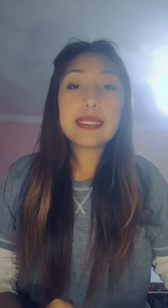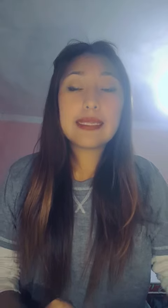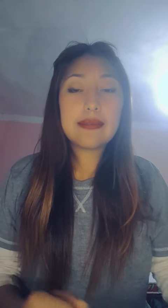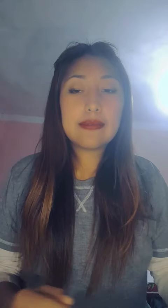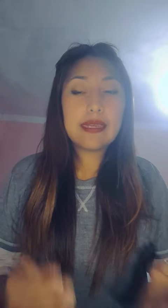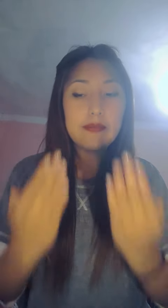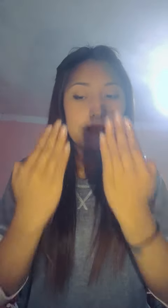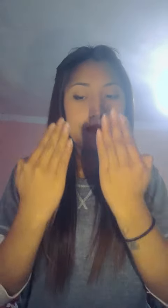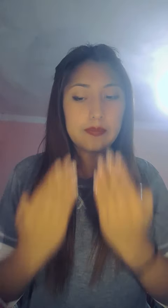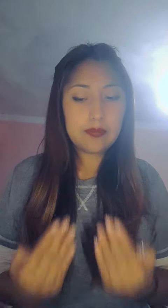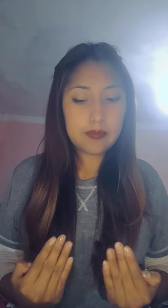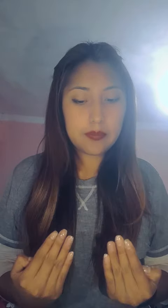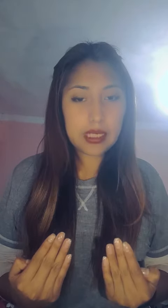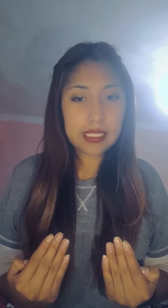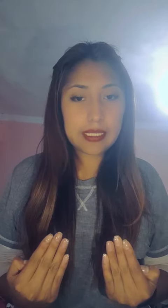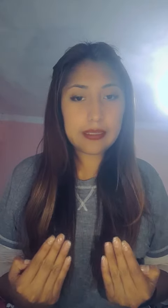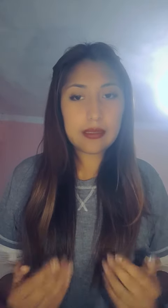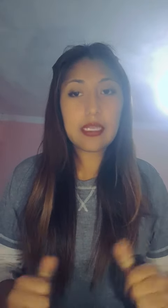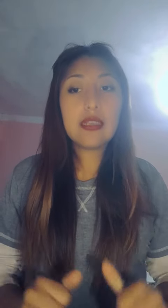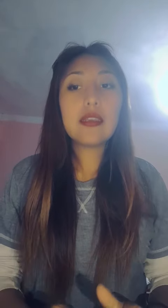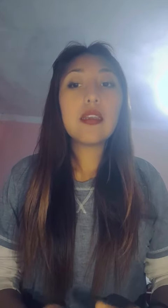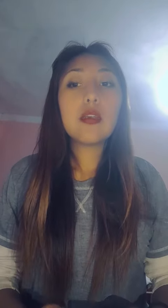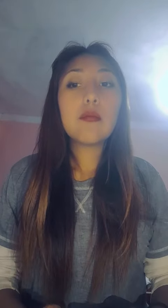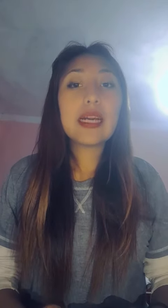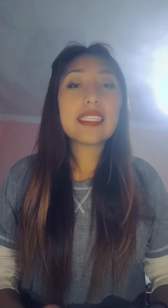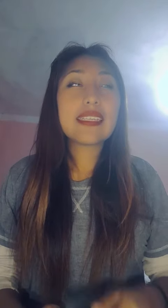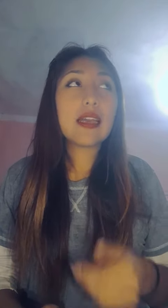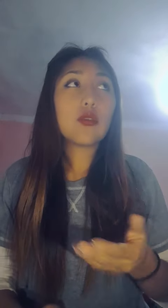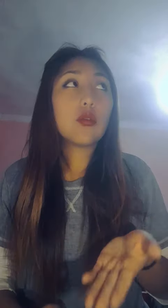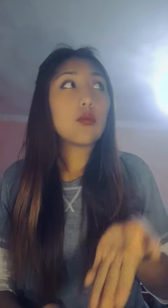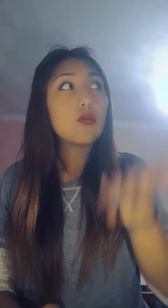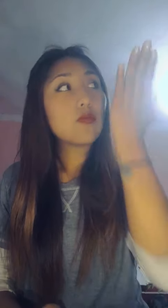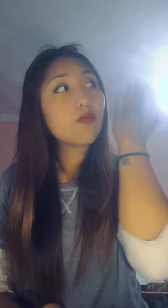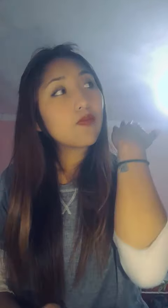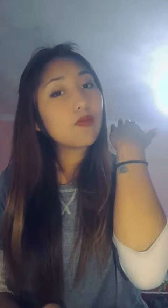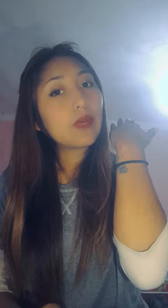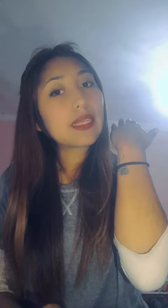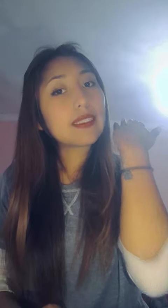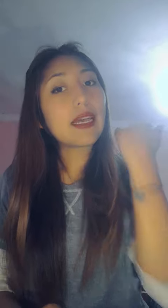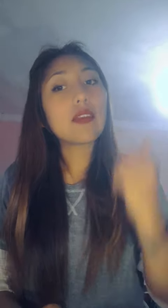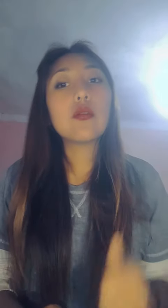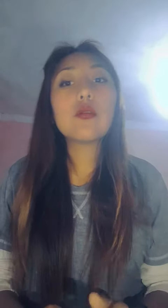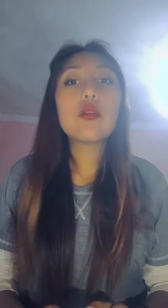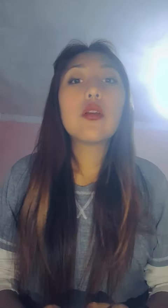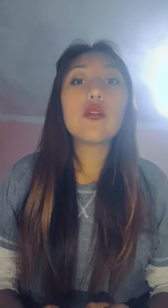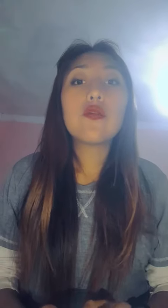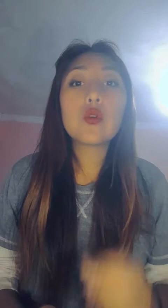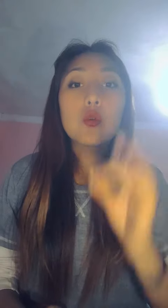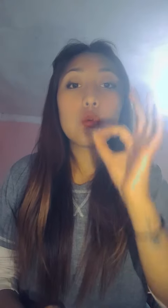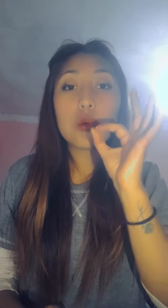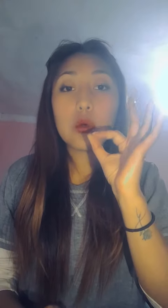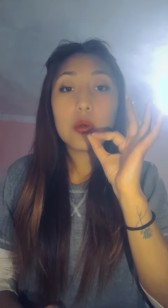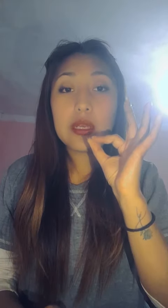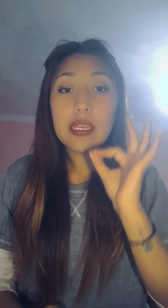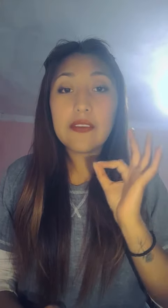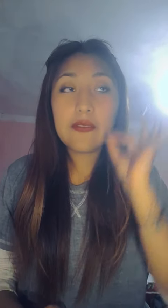presente, pasado, futuro, F